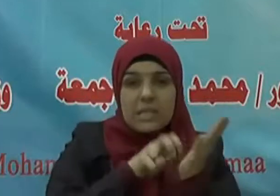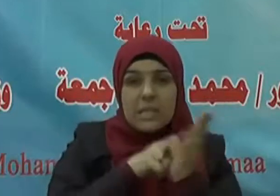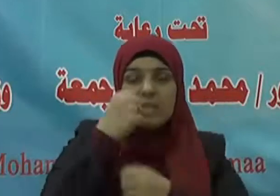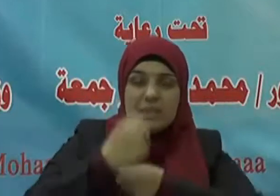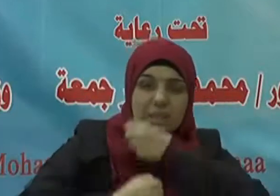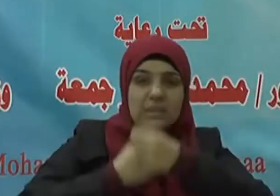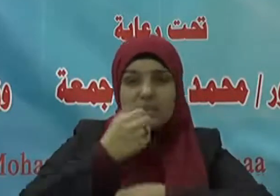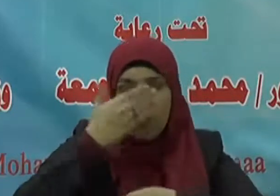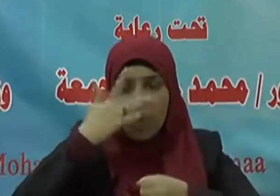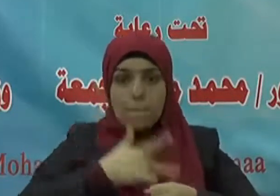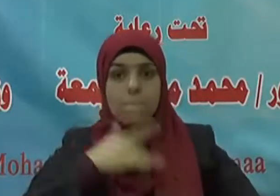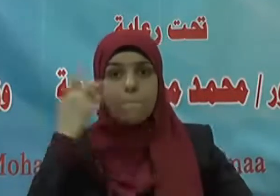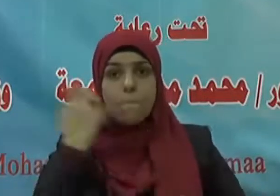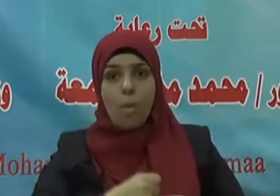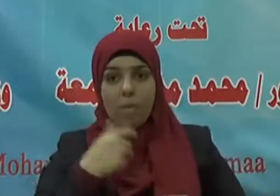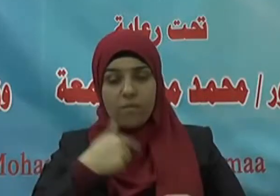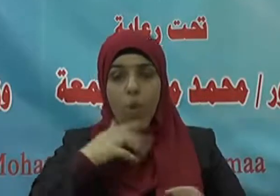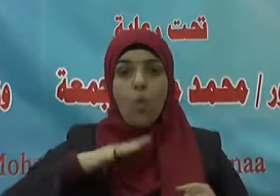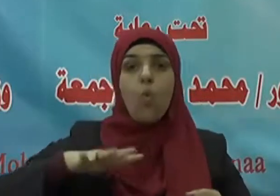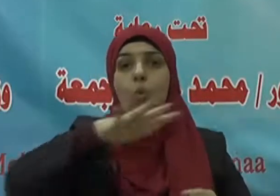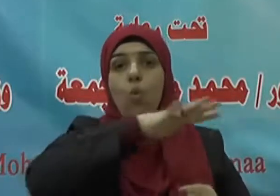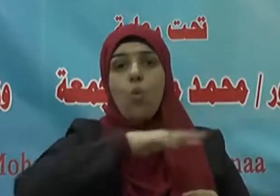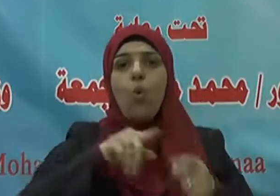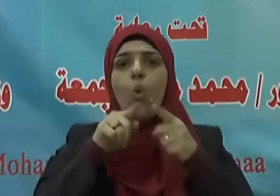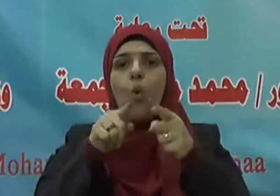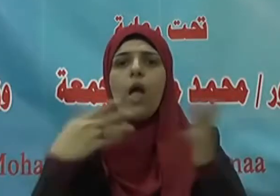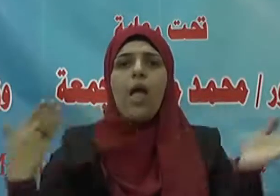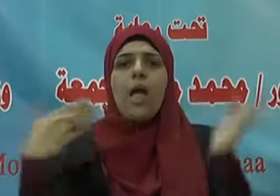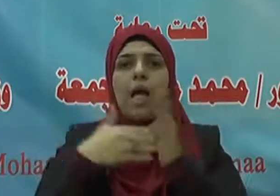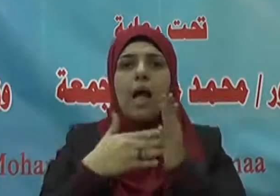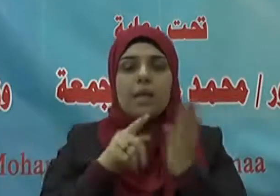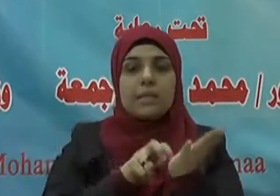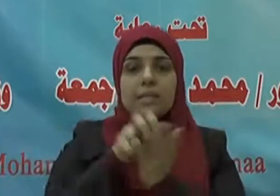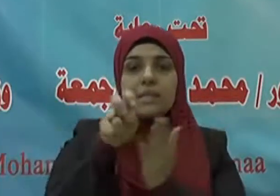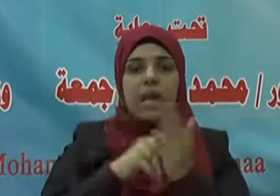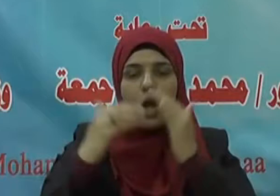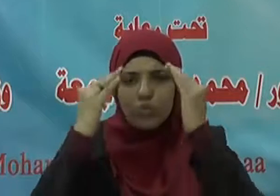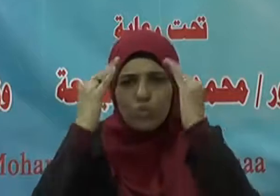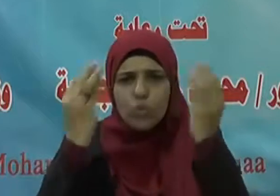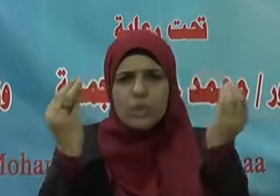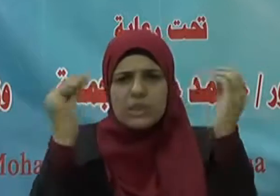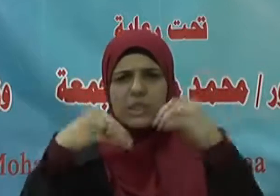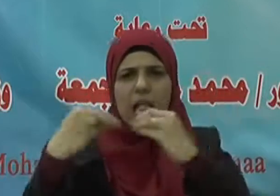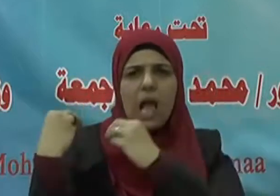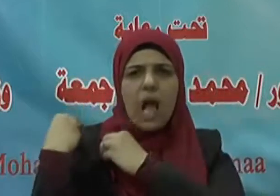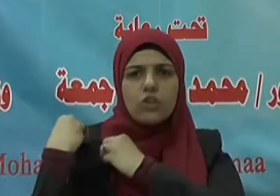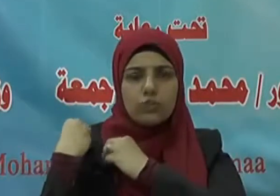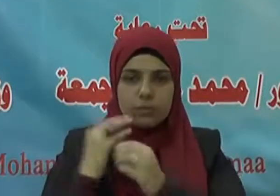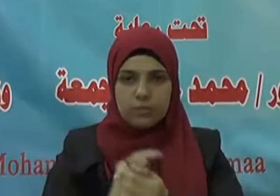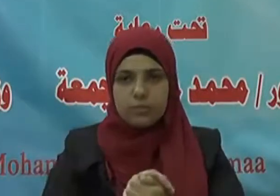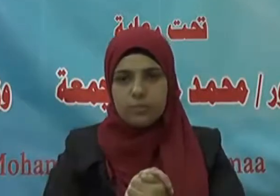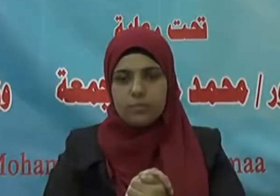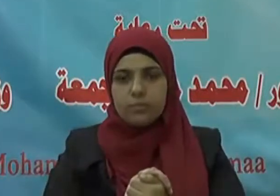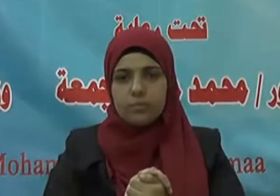سعيها وهو مؤمن فأولئك كان سعيهم مشكورا